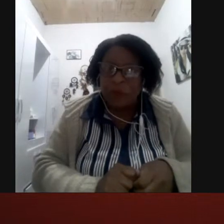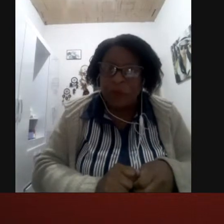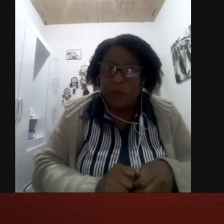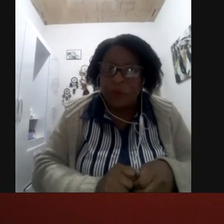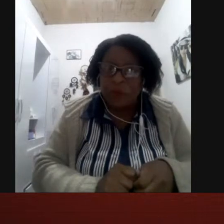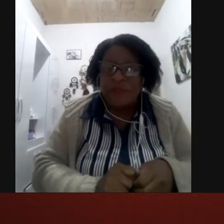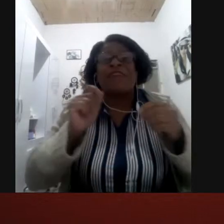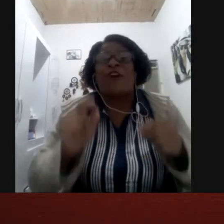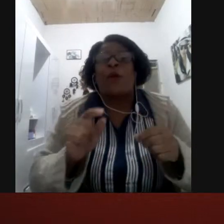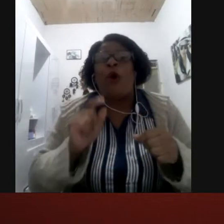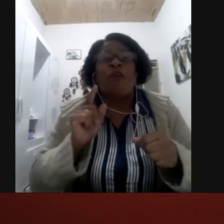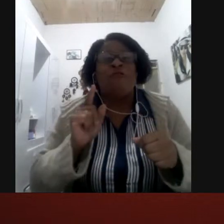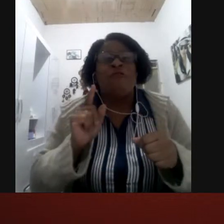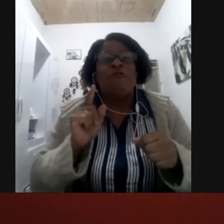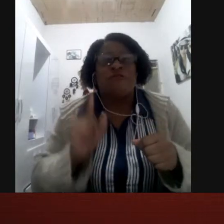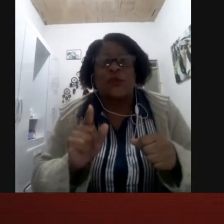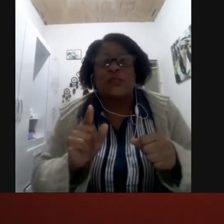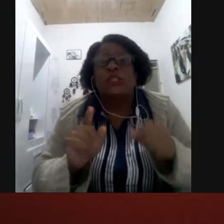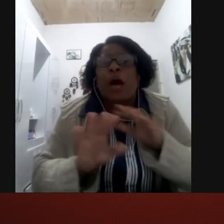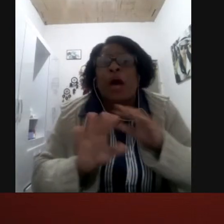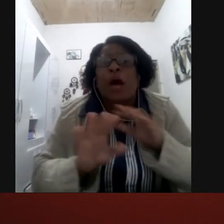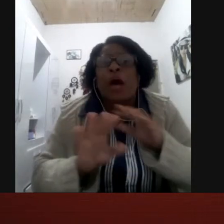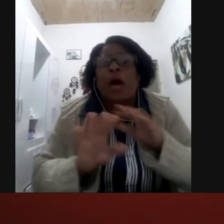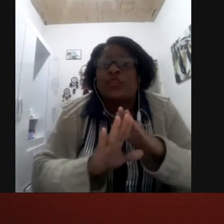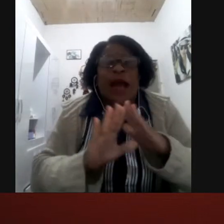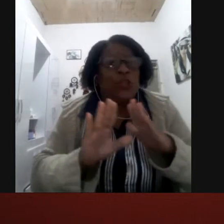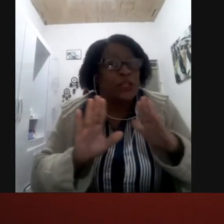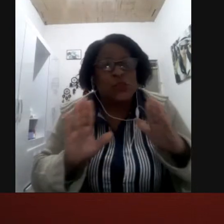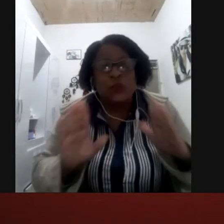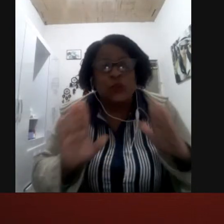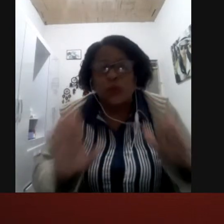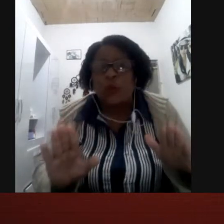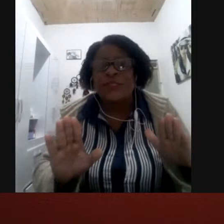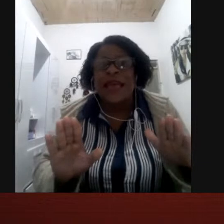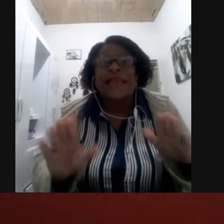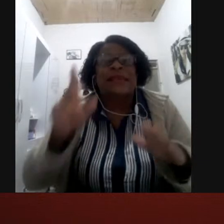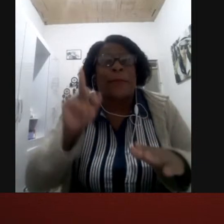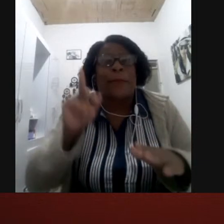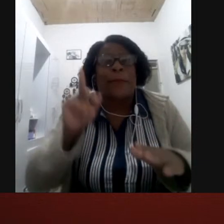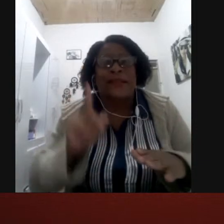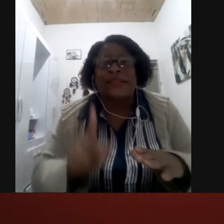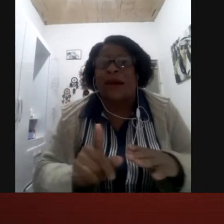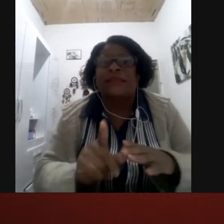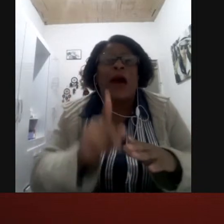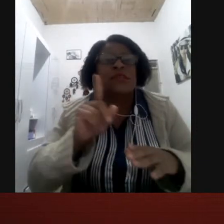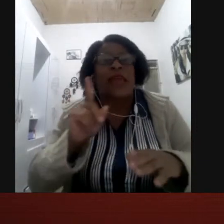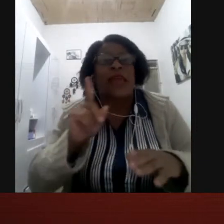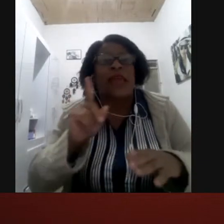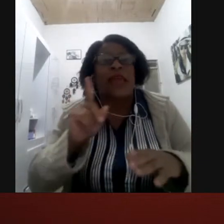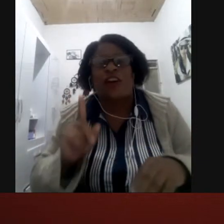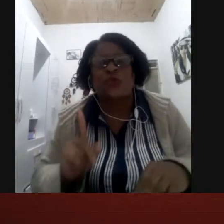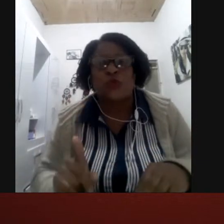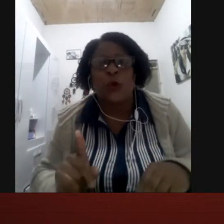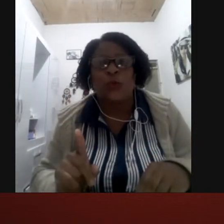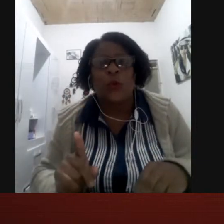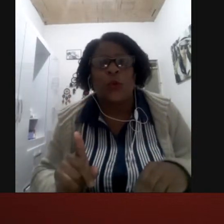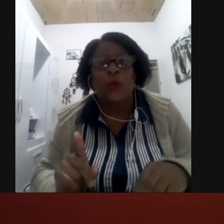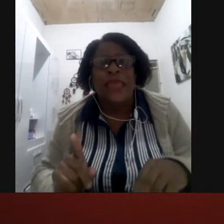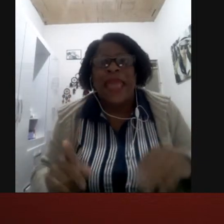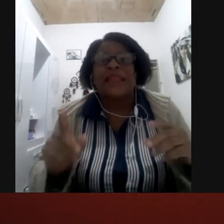que foram ouvidos somente educadores surdos sem a participação sem a voz de um surdo eles